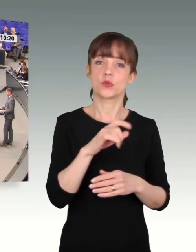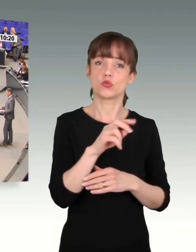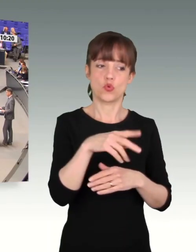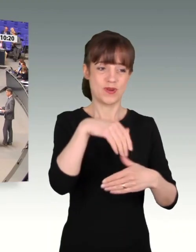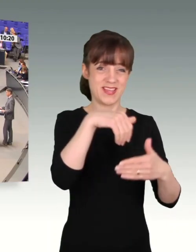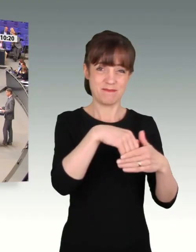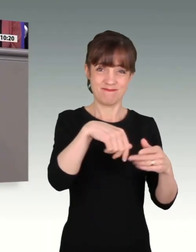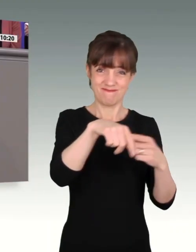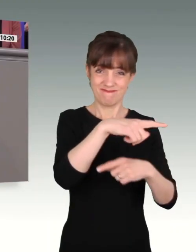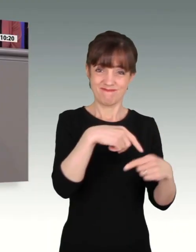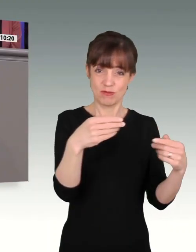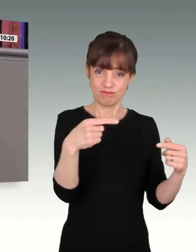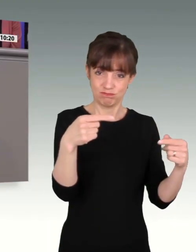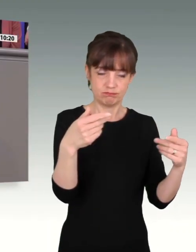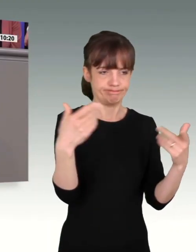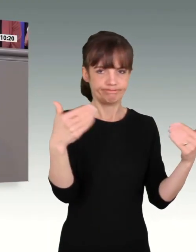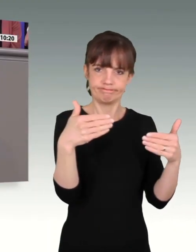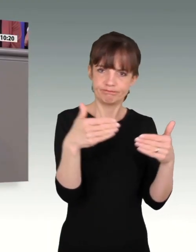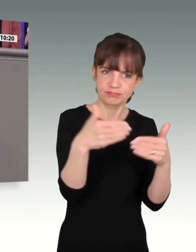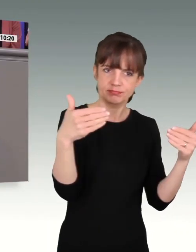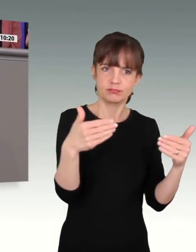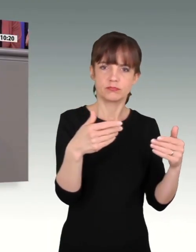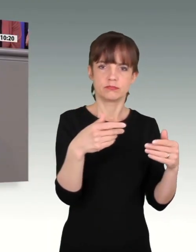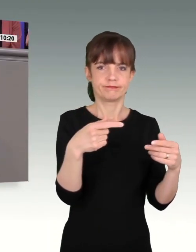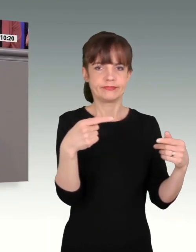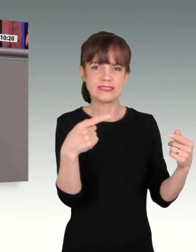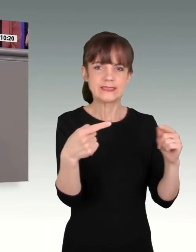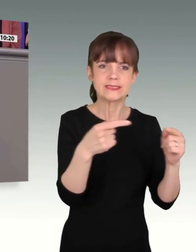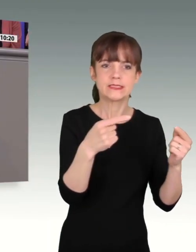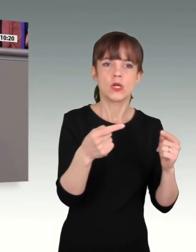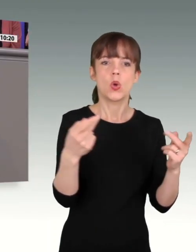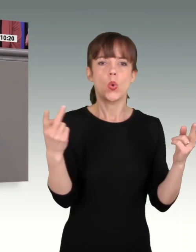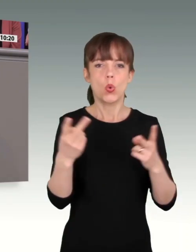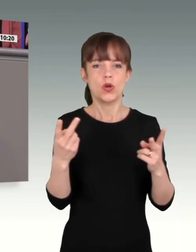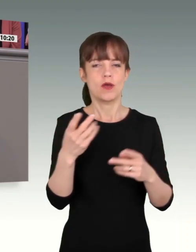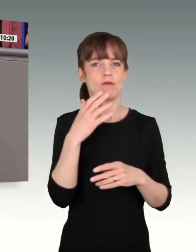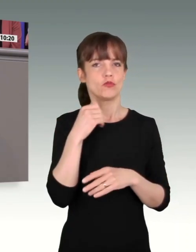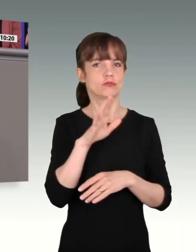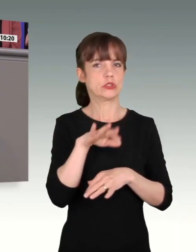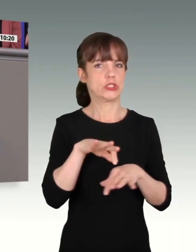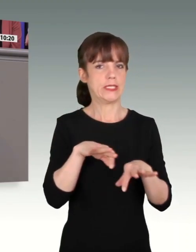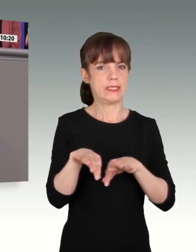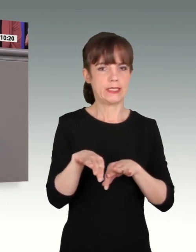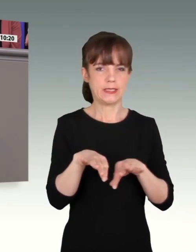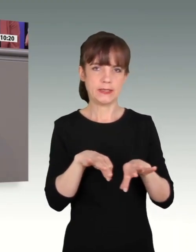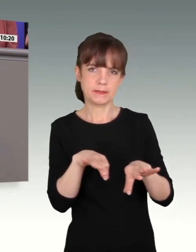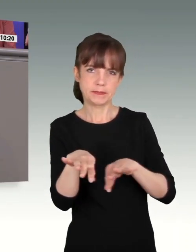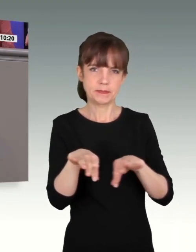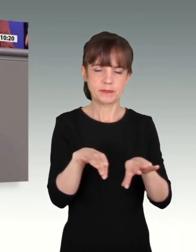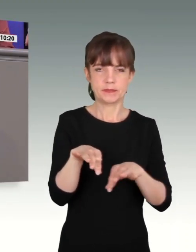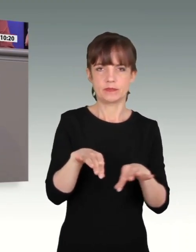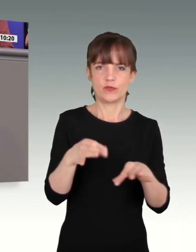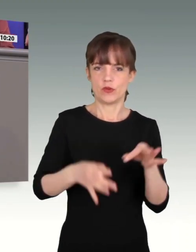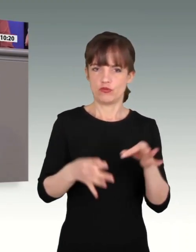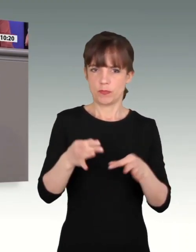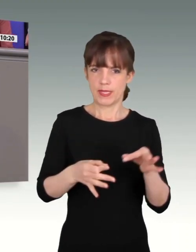Liebe Kolleginnen und Kollegen, gestern haben hier mehrere Redner verlangt, dass wir die Ukraine nicht weiter bei der Selbstverteidigung unterstützen sollten. Dass wir Putin nicht weiter